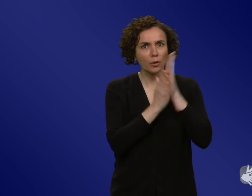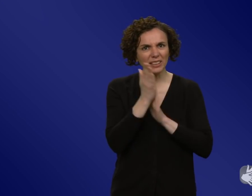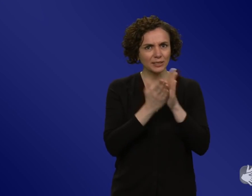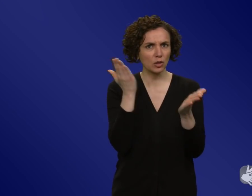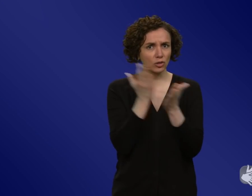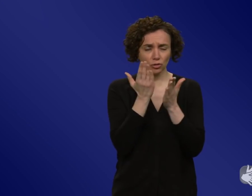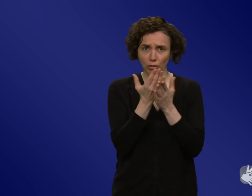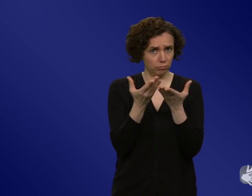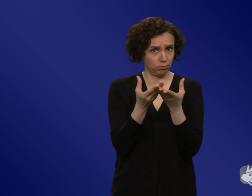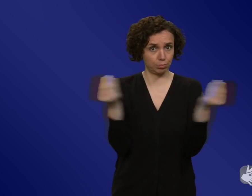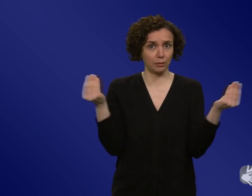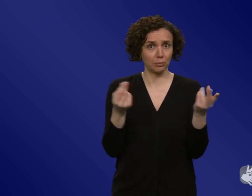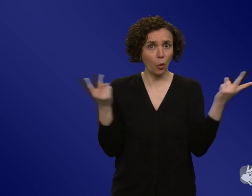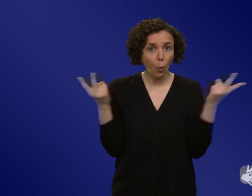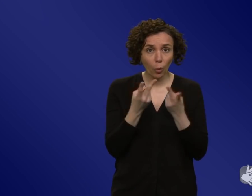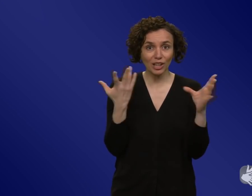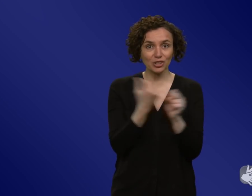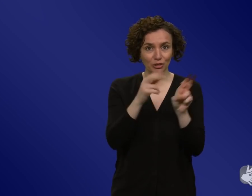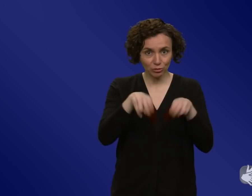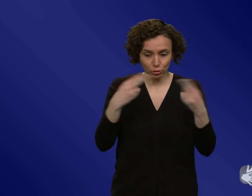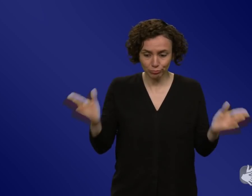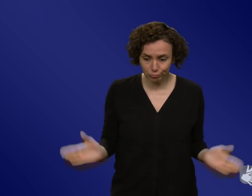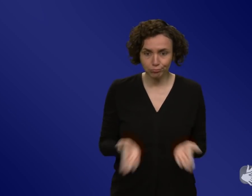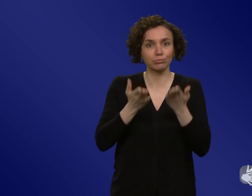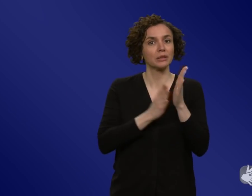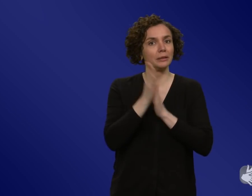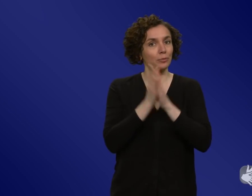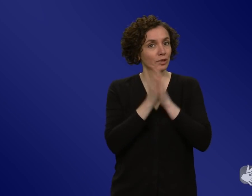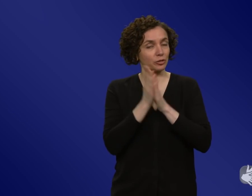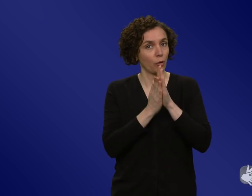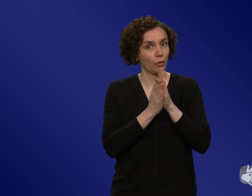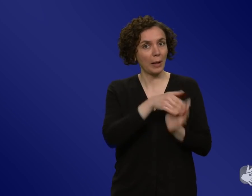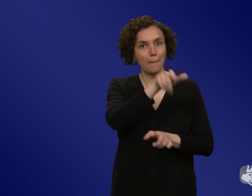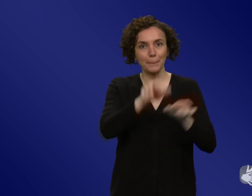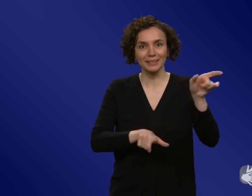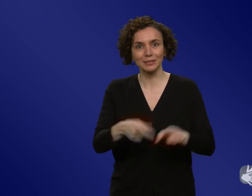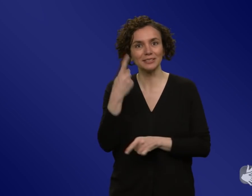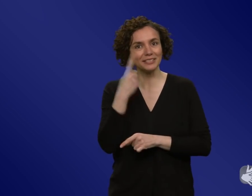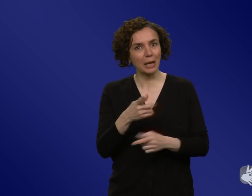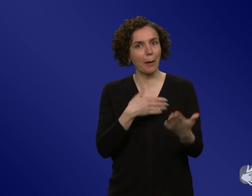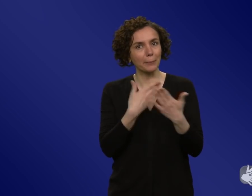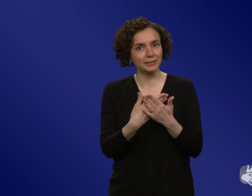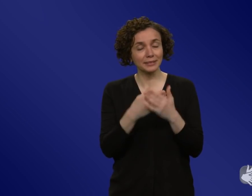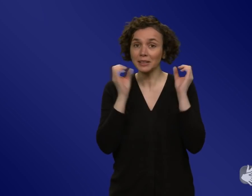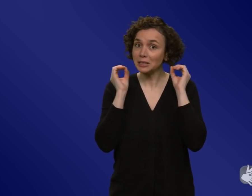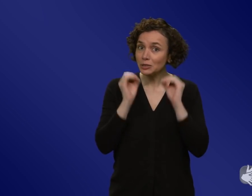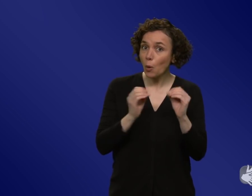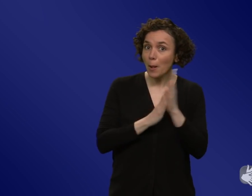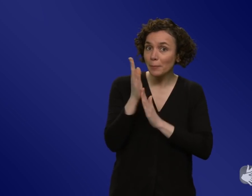Oder kann man da noch was machen bei den Ungeimpften, die bisher keine Motivation mehr gezeigt haben in den letzten Wochen, sich doch noch umzuentscheiden?